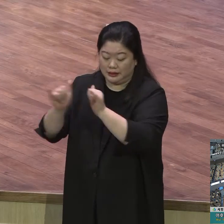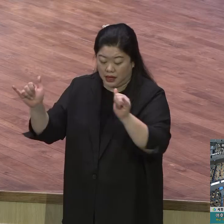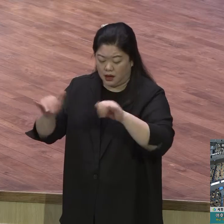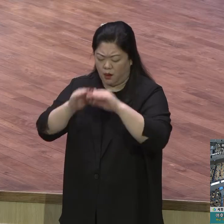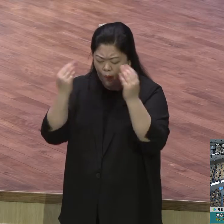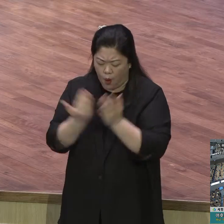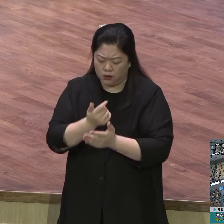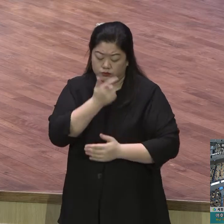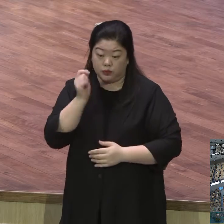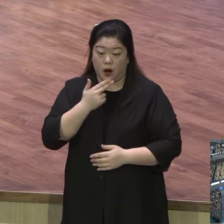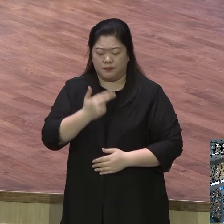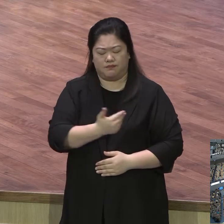굉장한 고백 아니에요